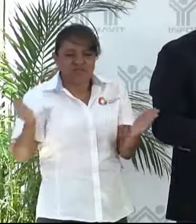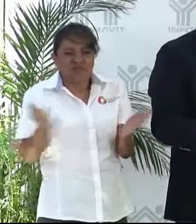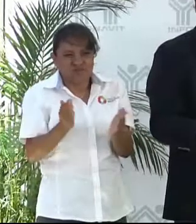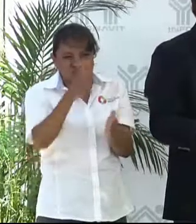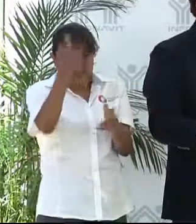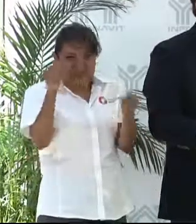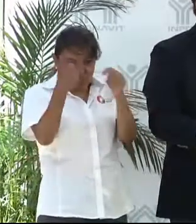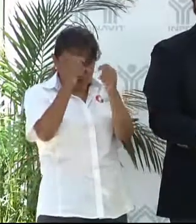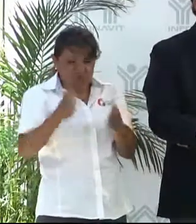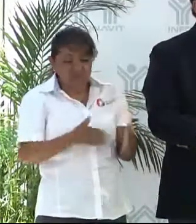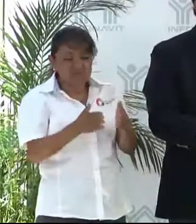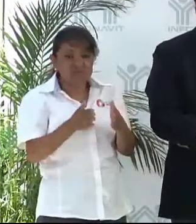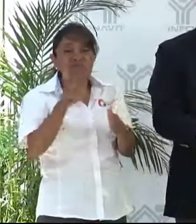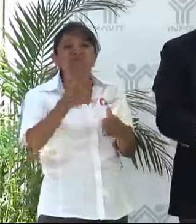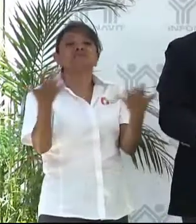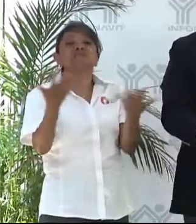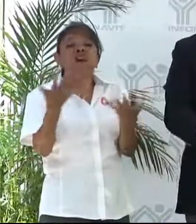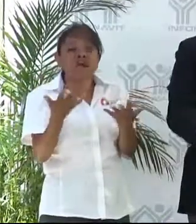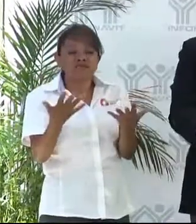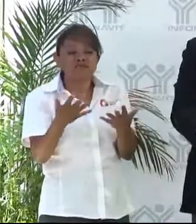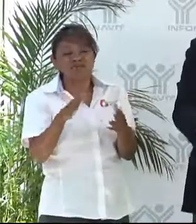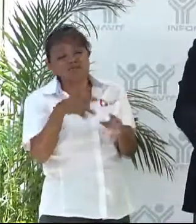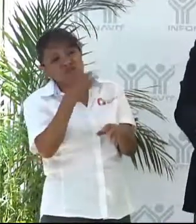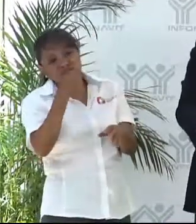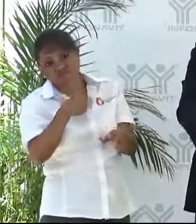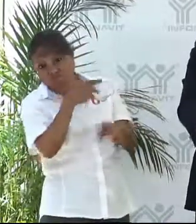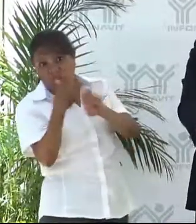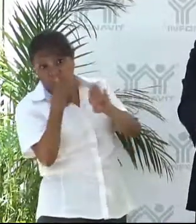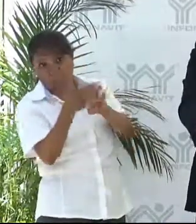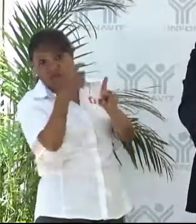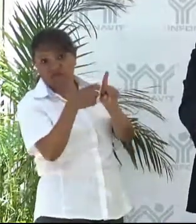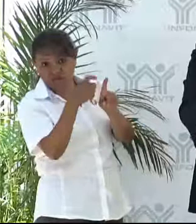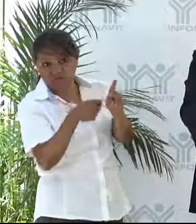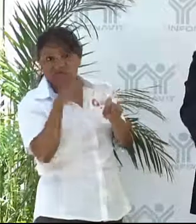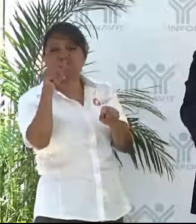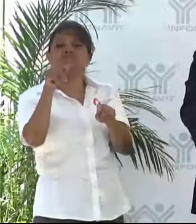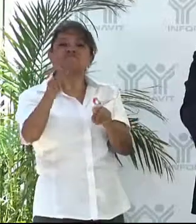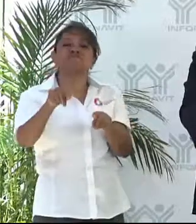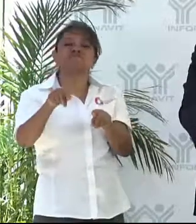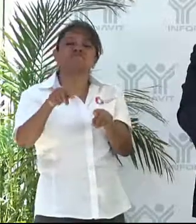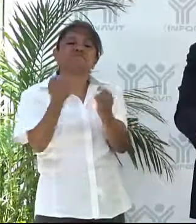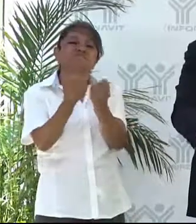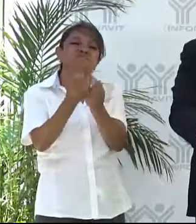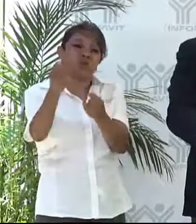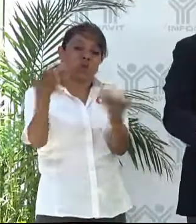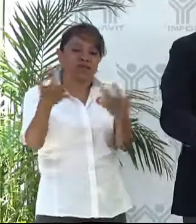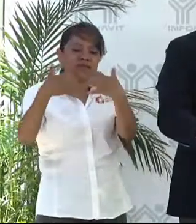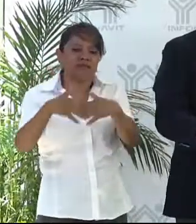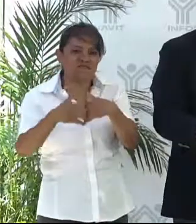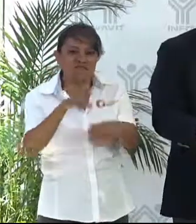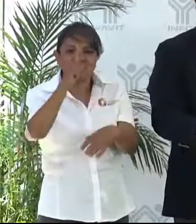generar un gasoducto y termoeléctrica tiene costos políticos, reordenar el territorio tiene costos